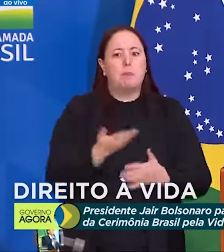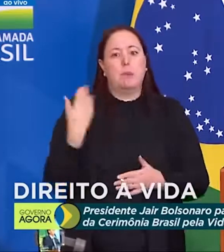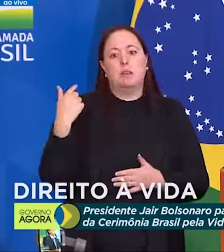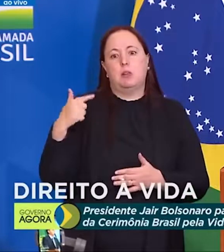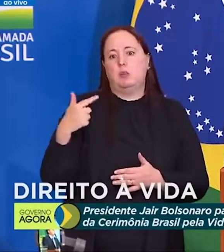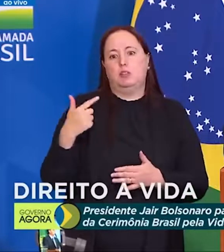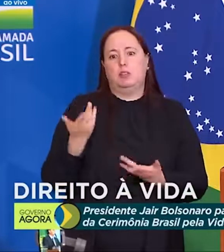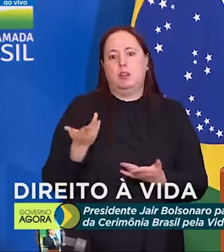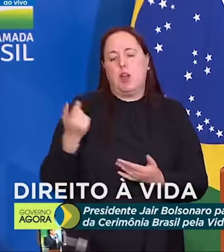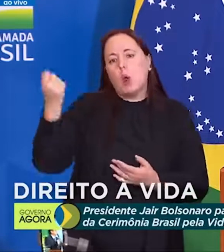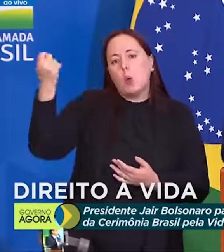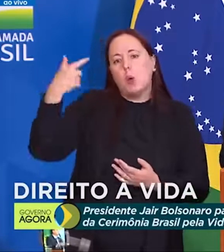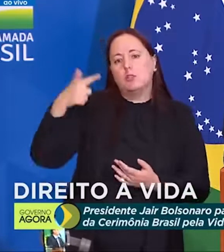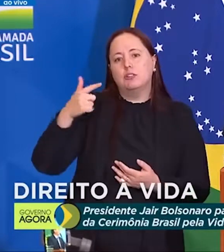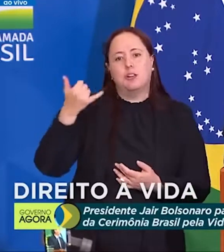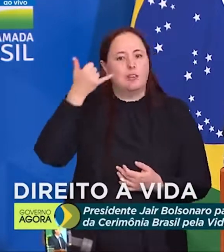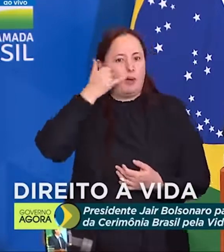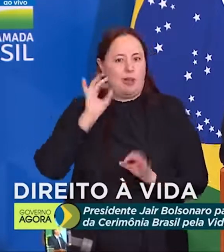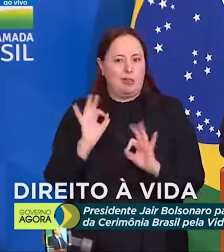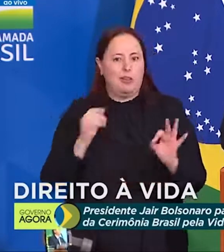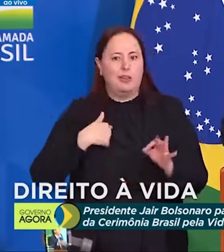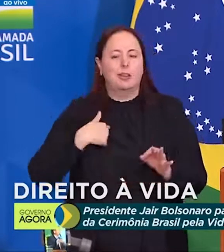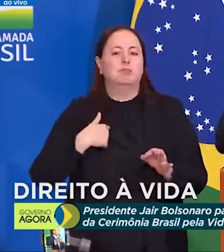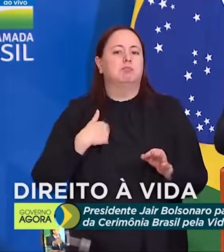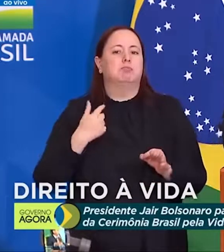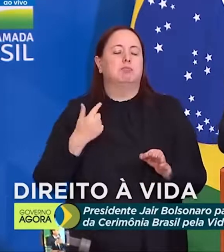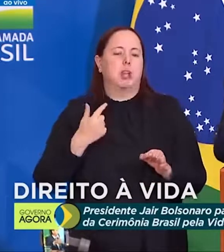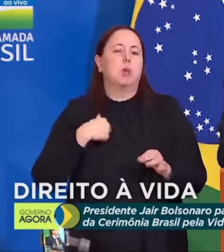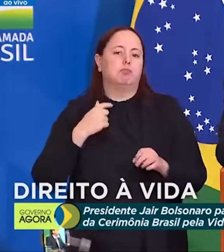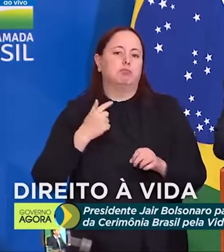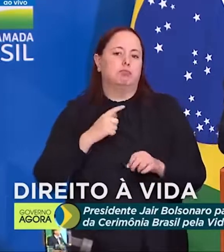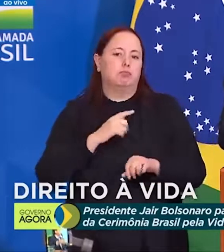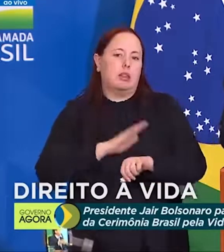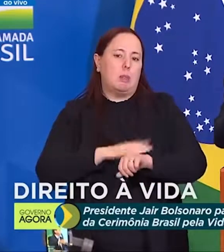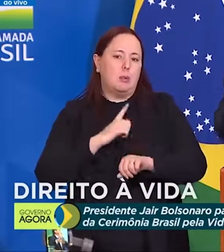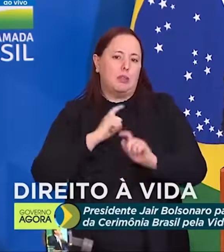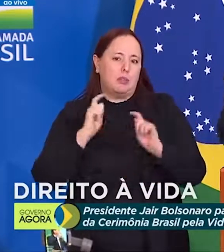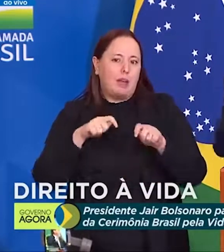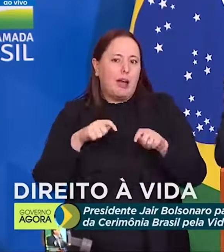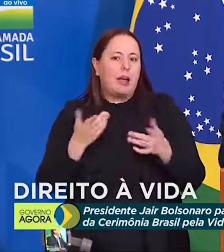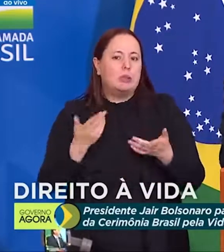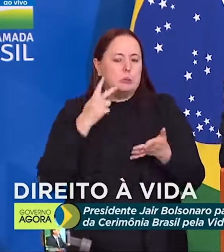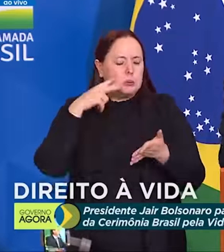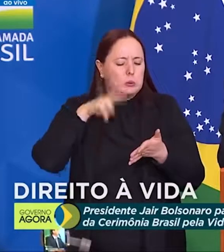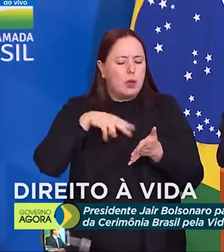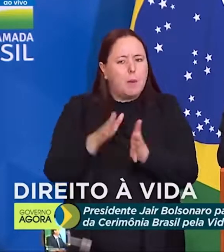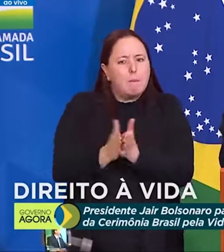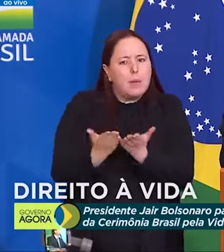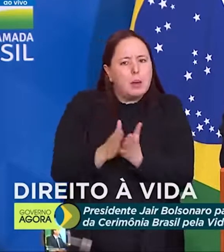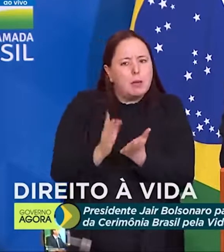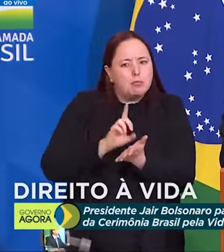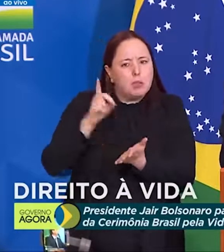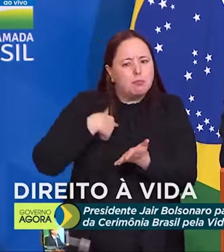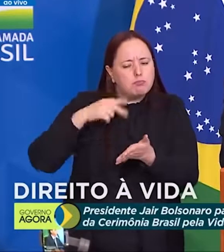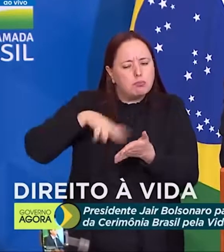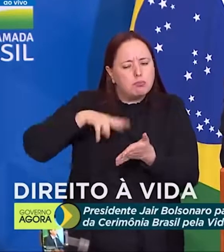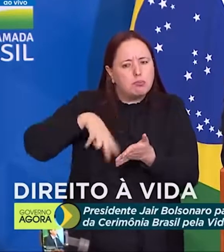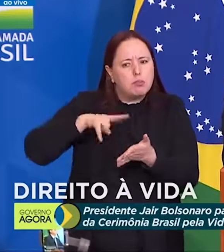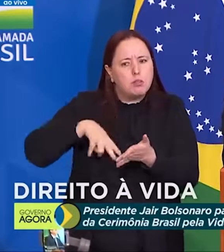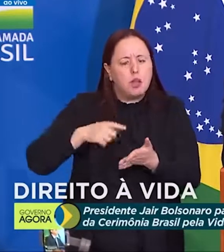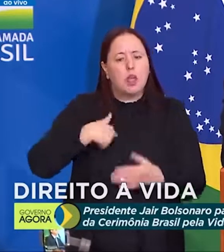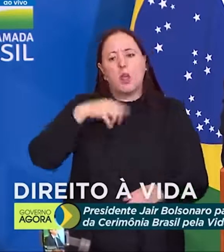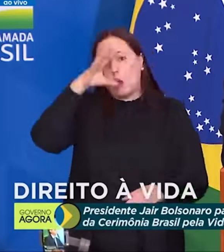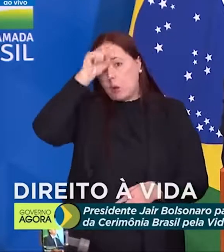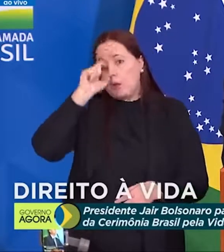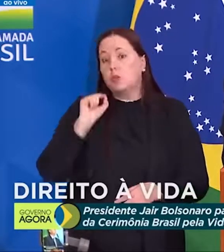não tinha energia elétrica lá, não tinha celular. Então, tinha mais tempo pra família, pra ler a Bíblia. E